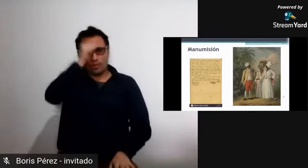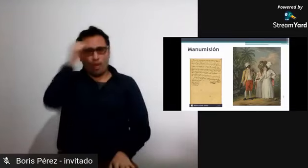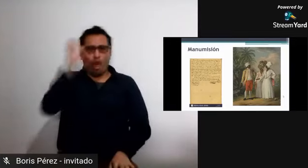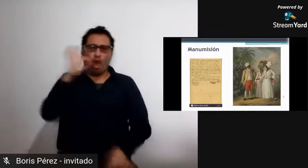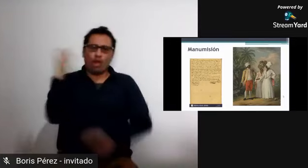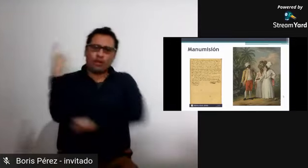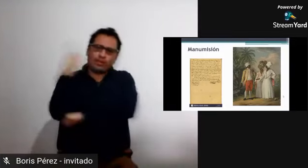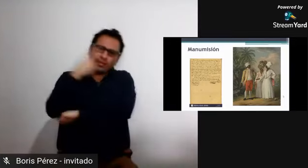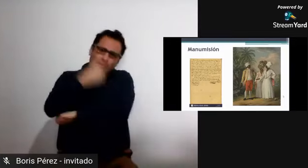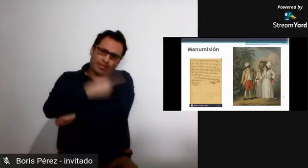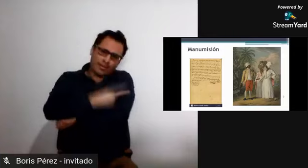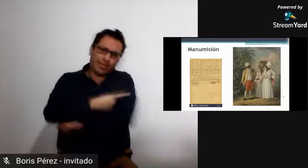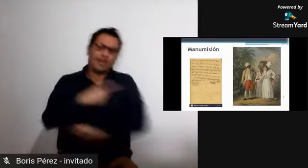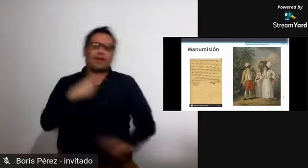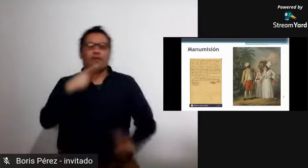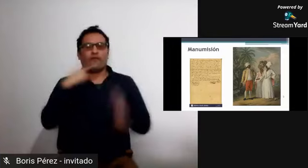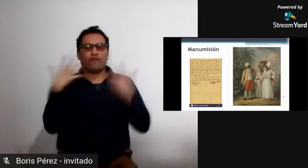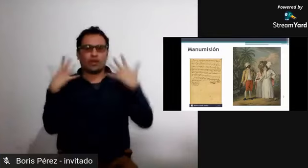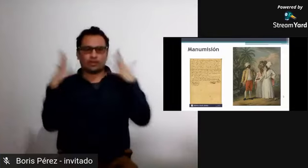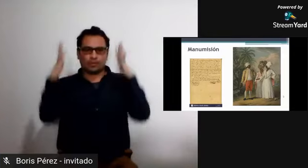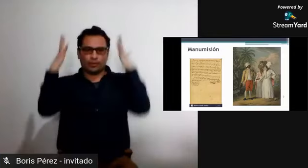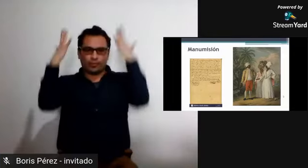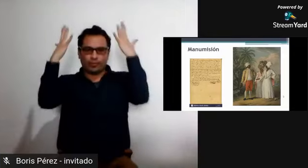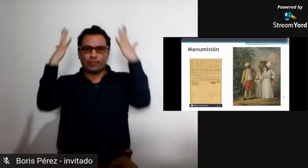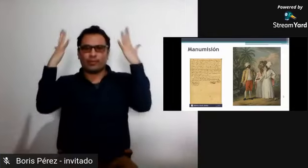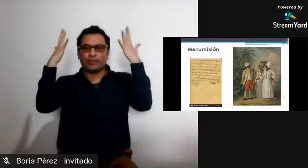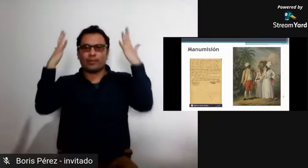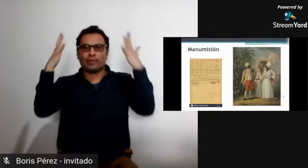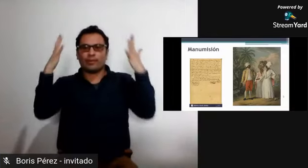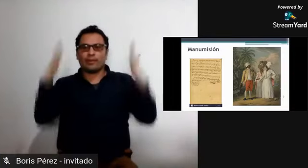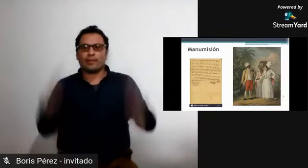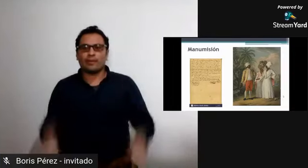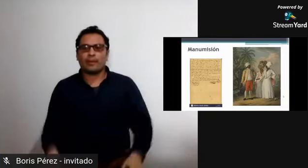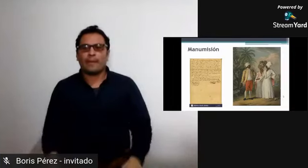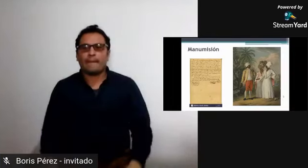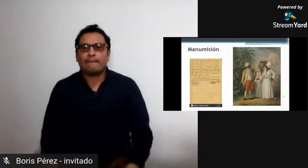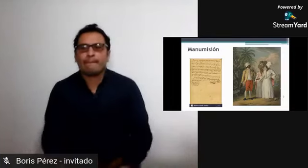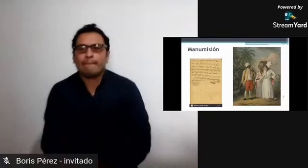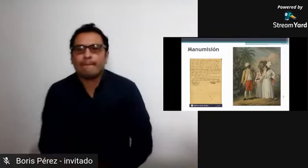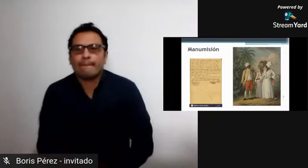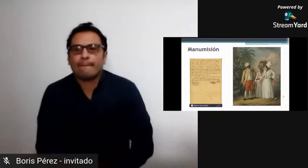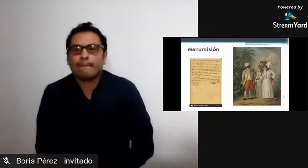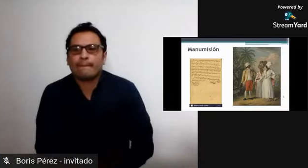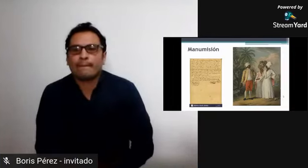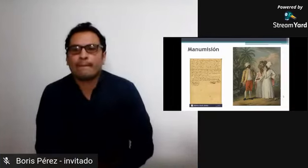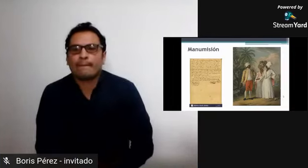era que cuando, pues, tenían estos días festivos...